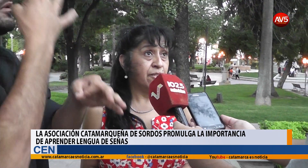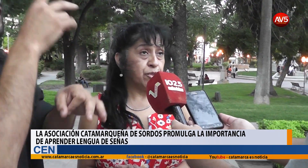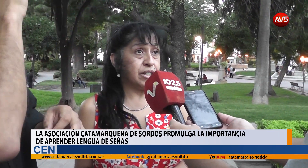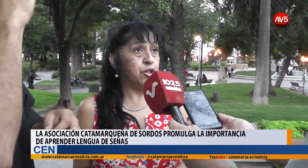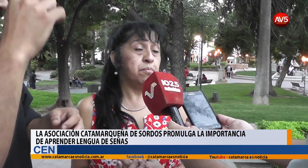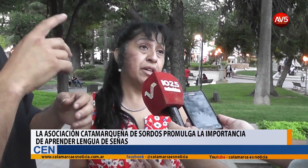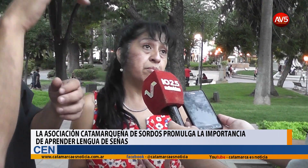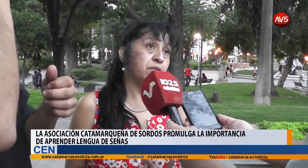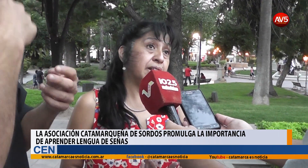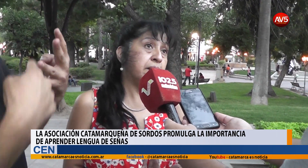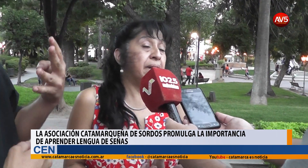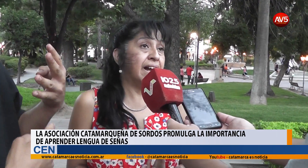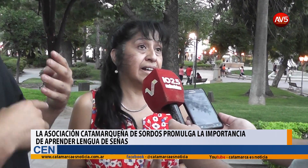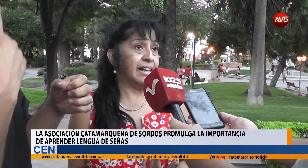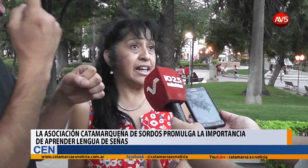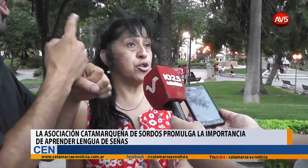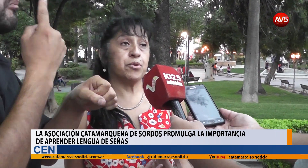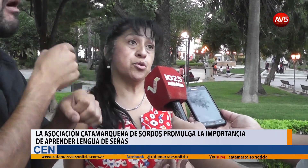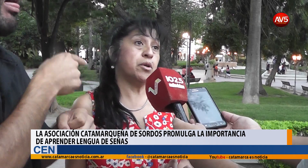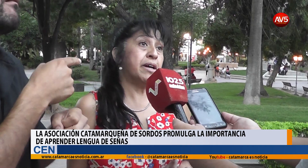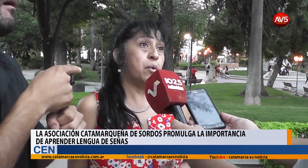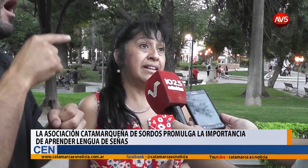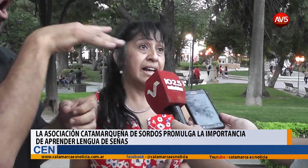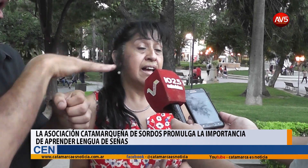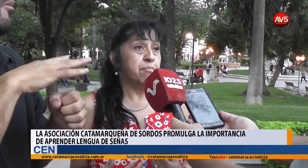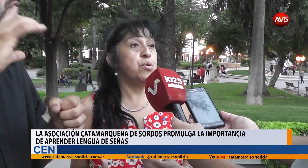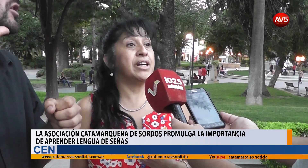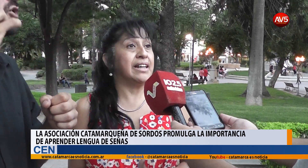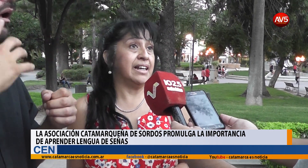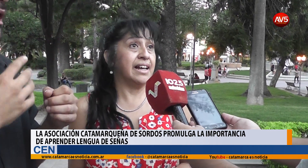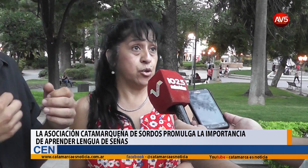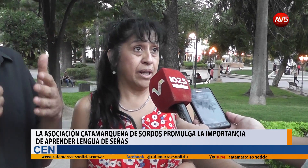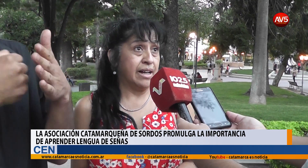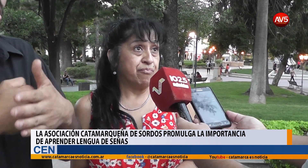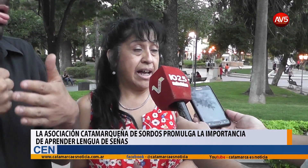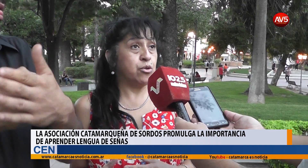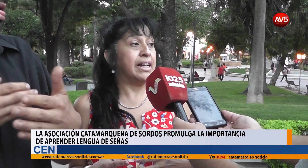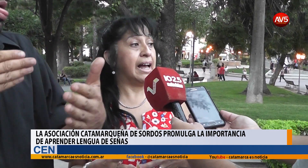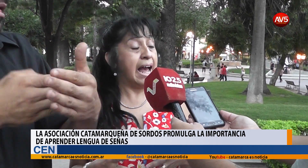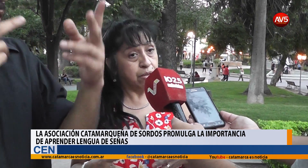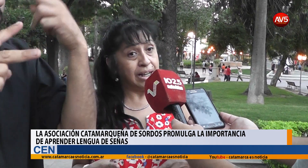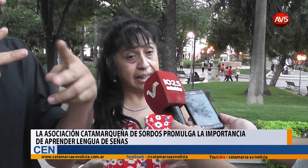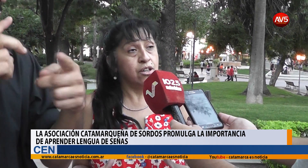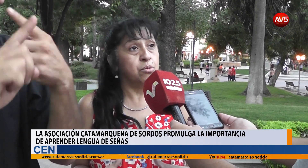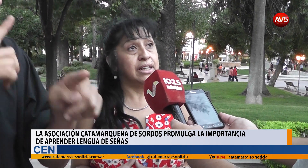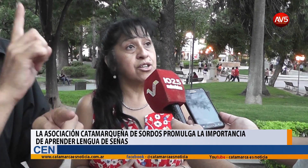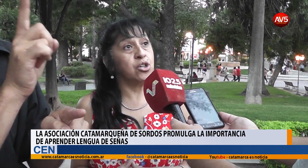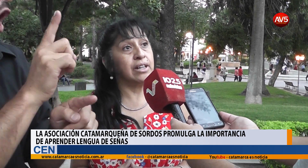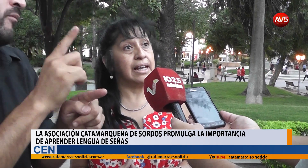Entonces no podemos esperar que ellos por su propia cuenta busquen esta ayuda. Hay una gran comunidad sorda